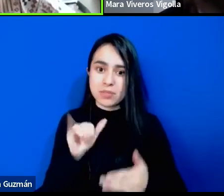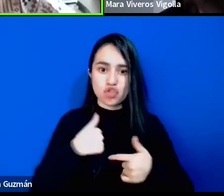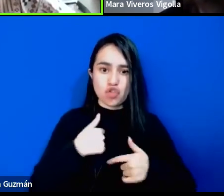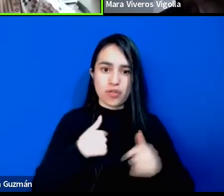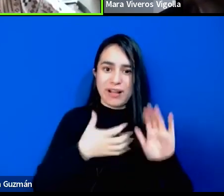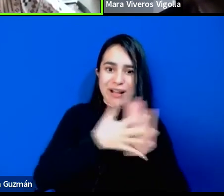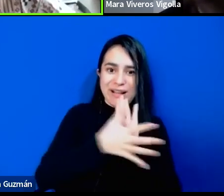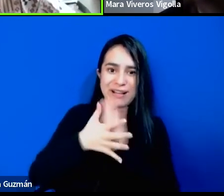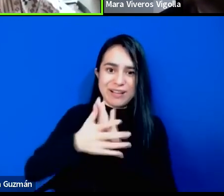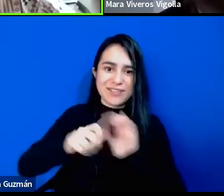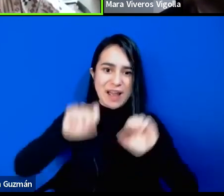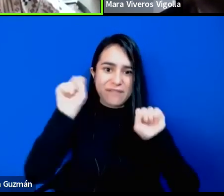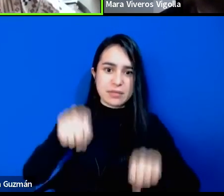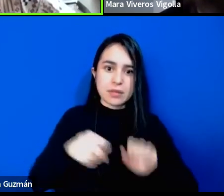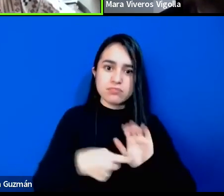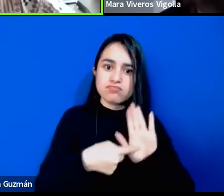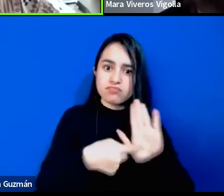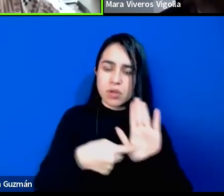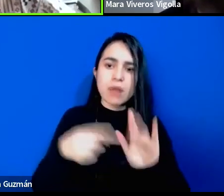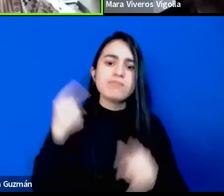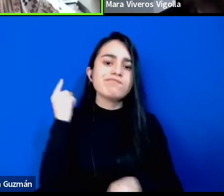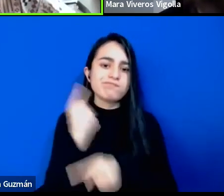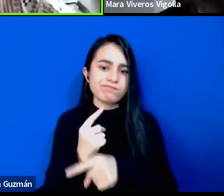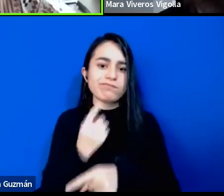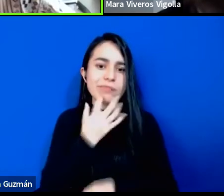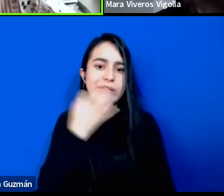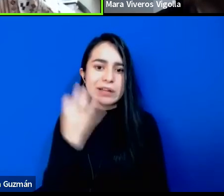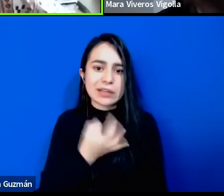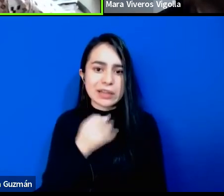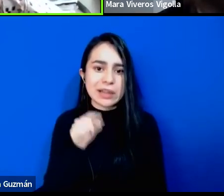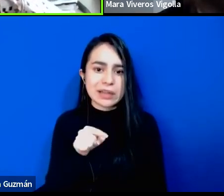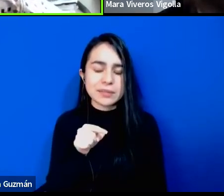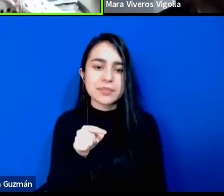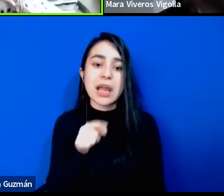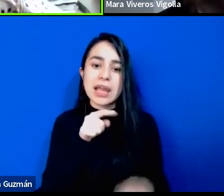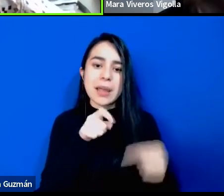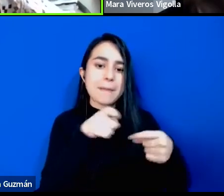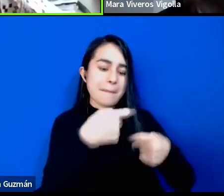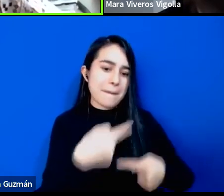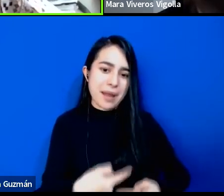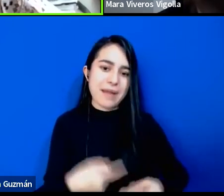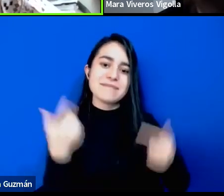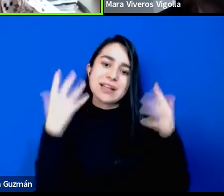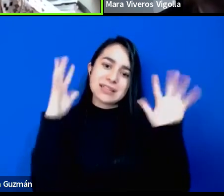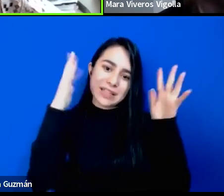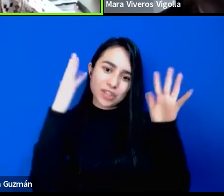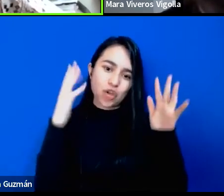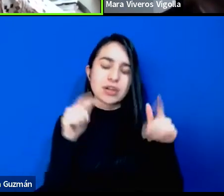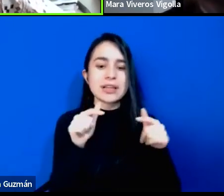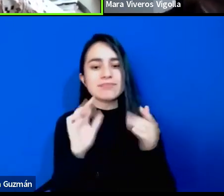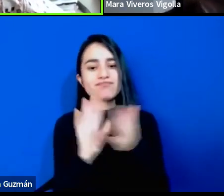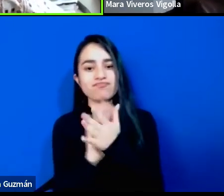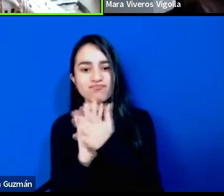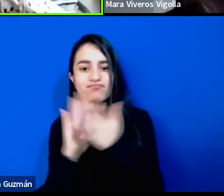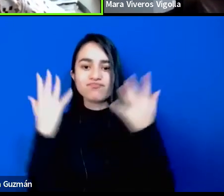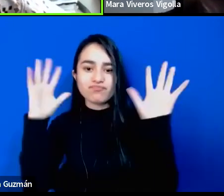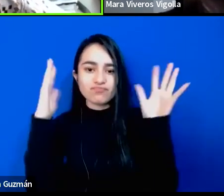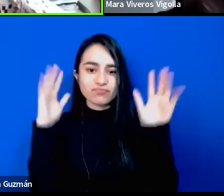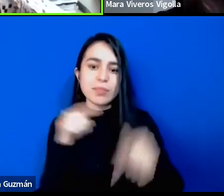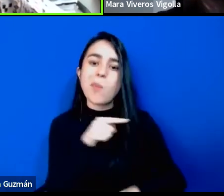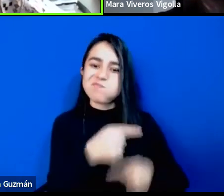generalmente ciertas, y después hay muchas felicitaciones, muchos aplausos, muchas bravas.